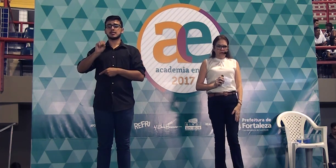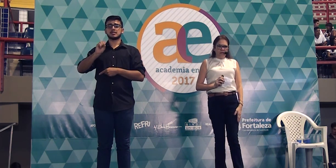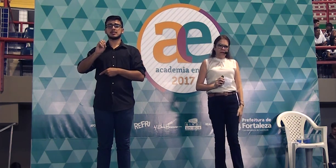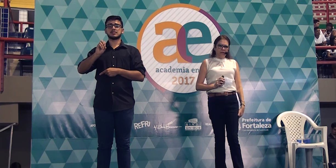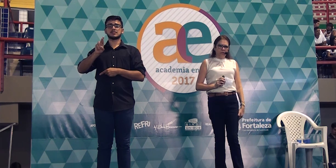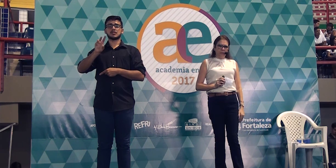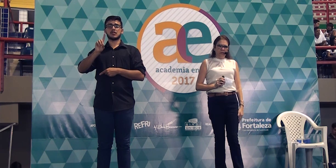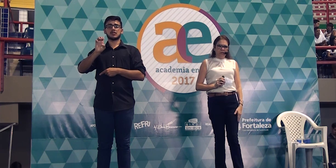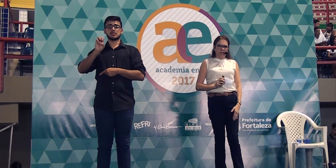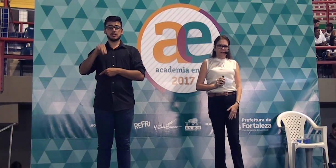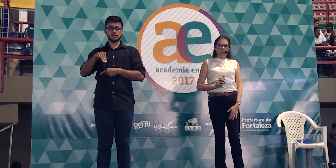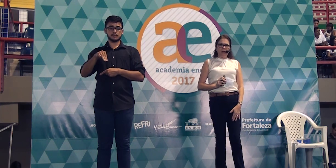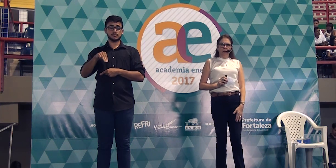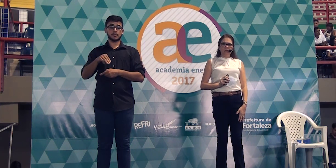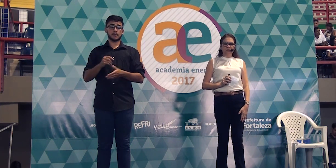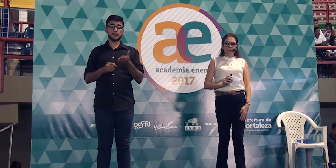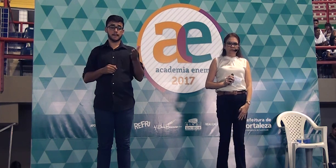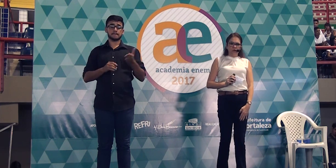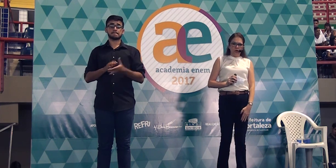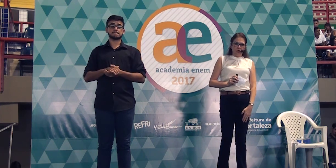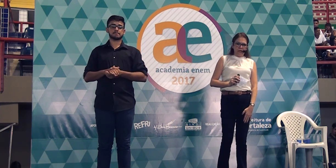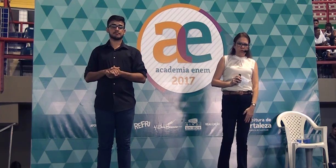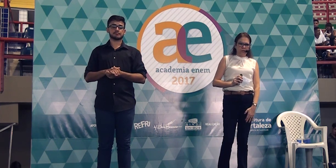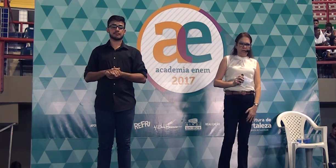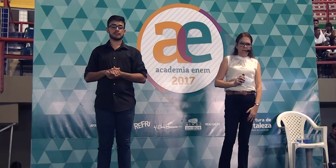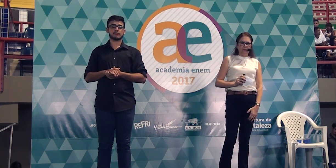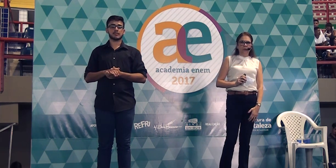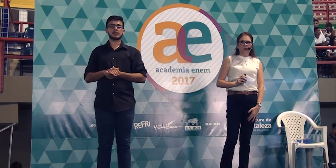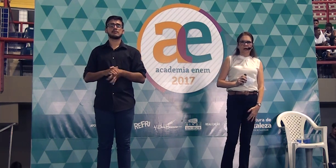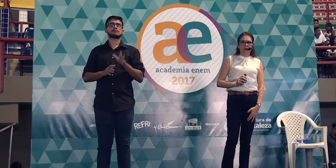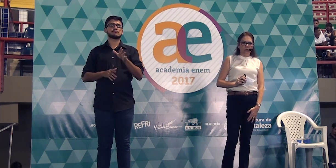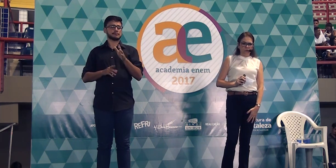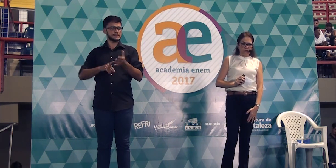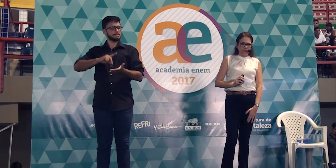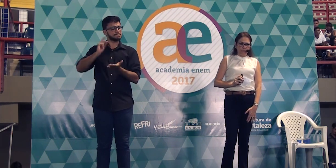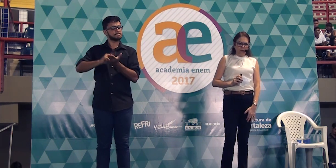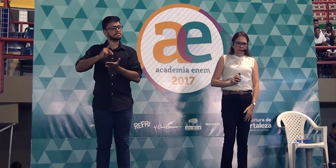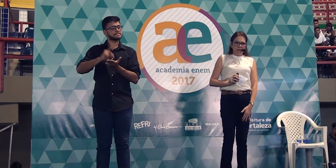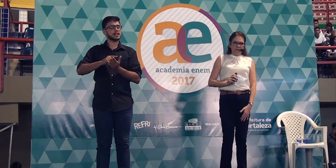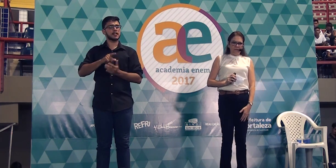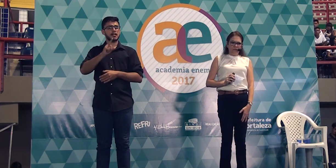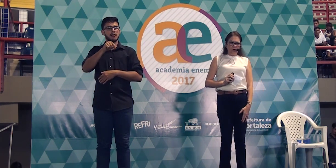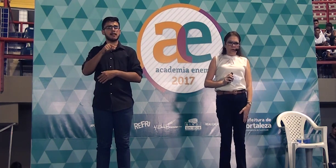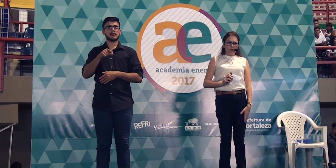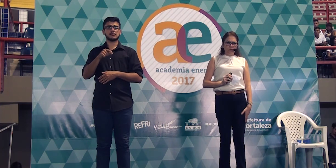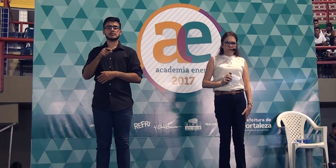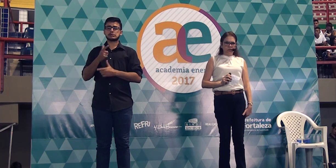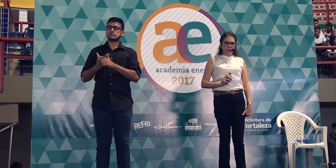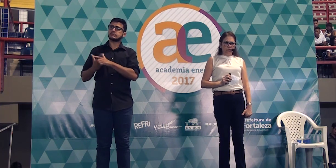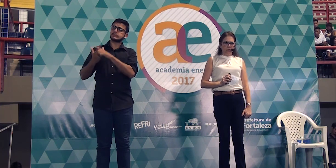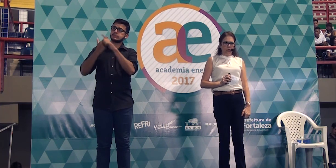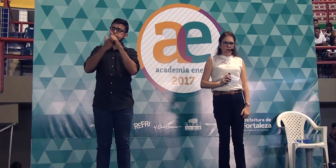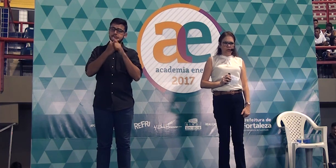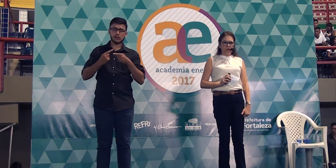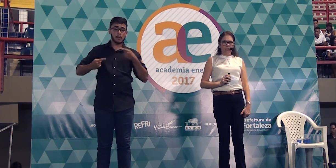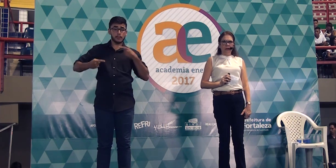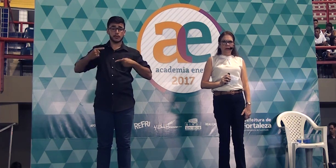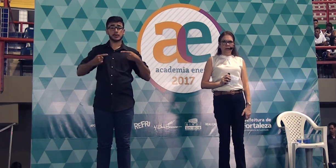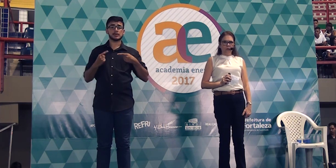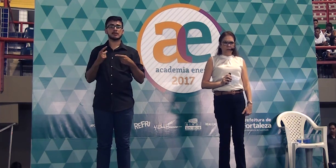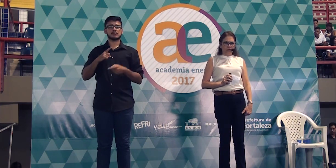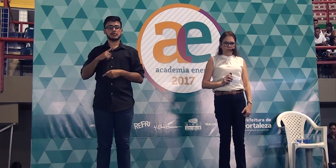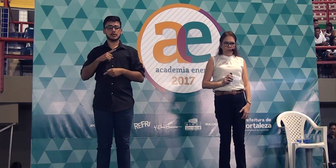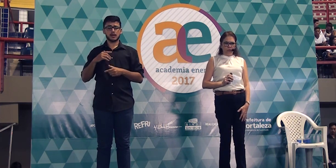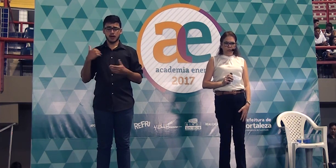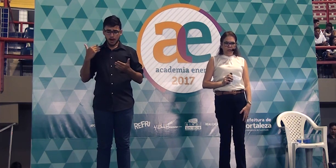Em verdade, a política nacional sempre foi orquestrada pelo caos, mas a forma como se estrutura hoje